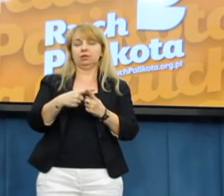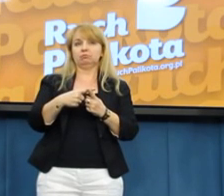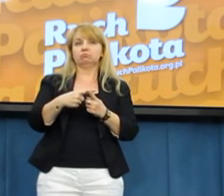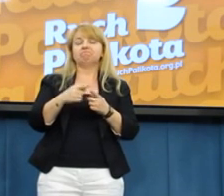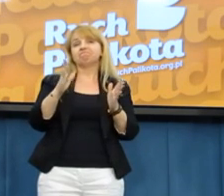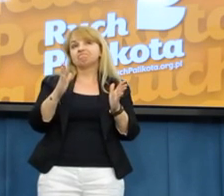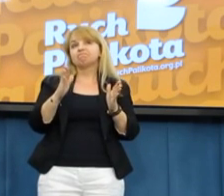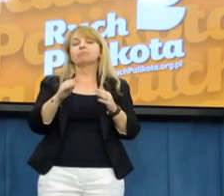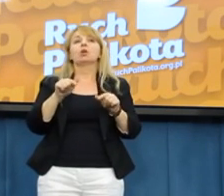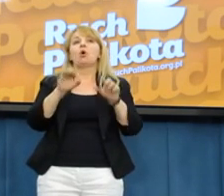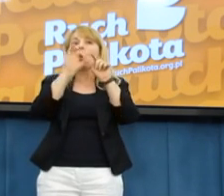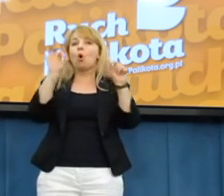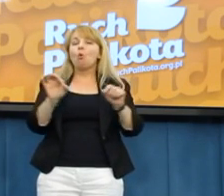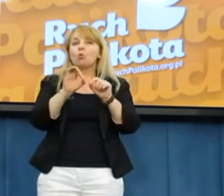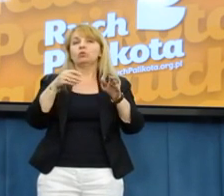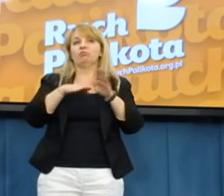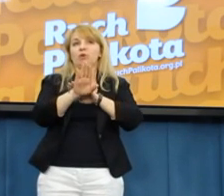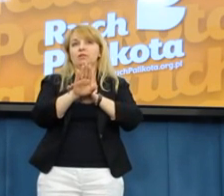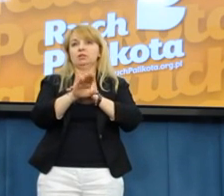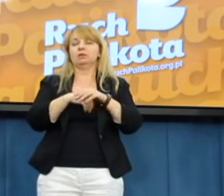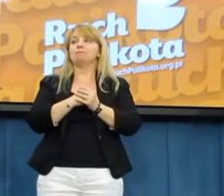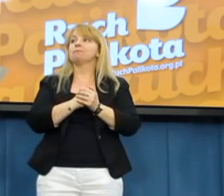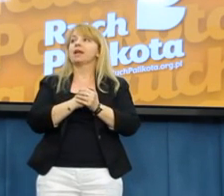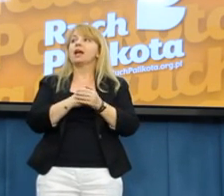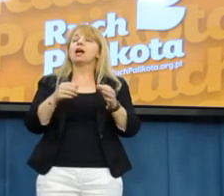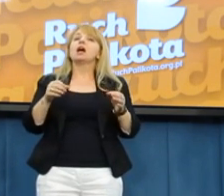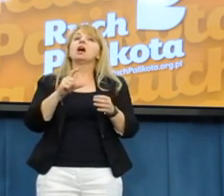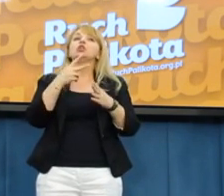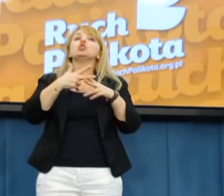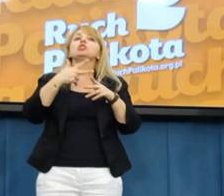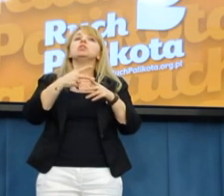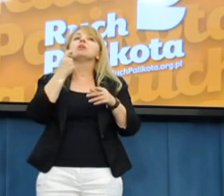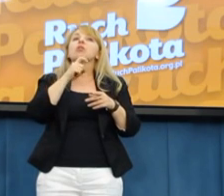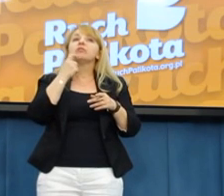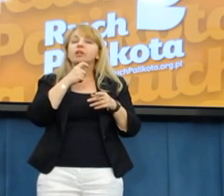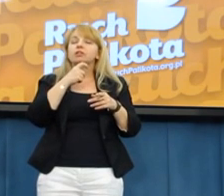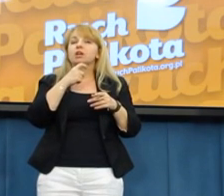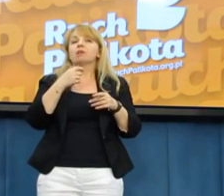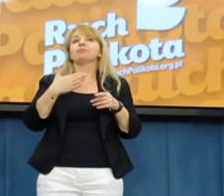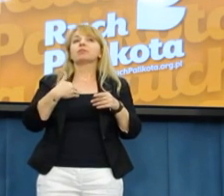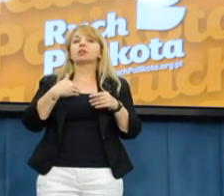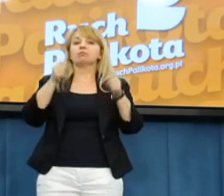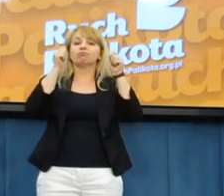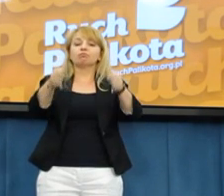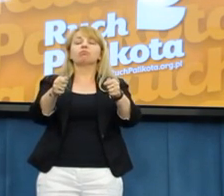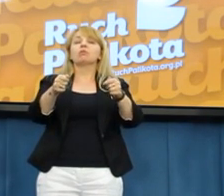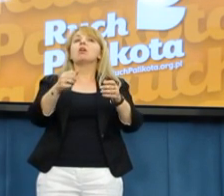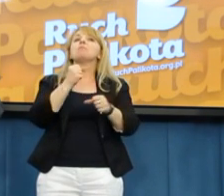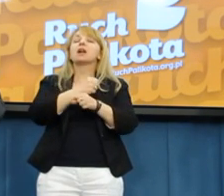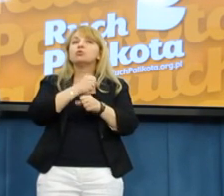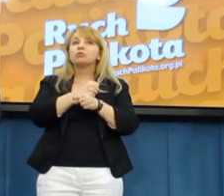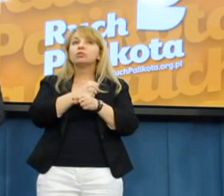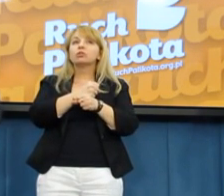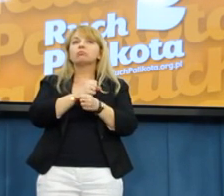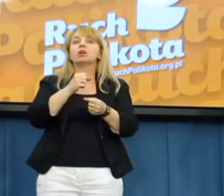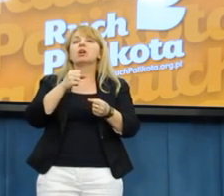wprowadzenia, proszę Państwa, gdzie jesteśmy w którym miejscu? 30 kwietnia wręczyłem pracownikom wymówienie. Dzisiaj,